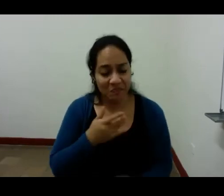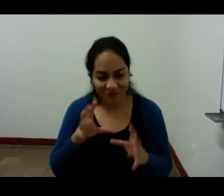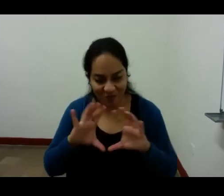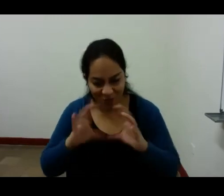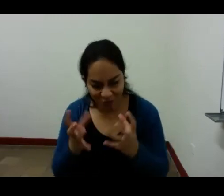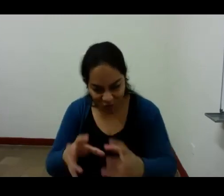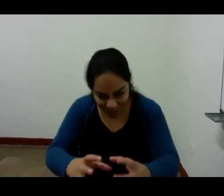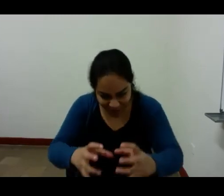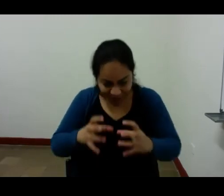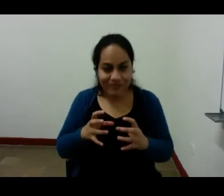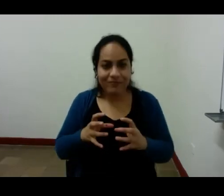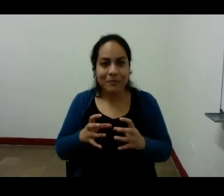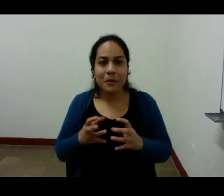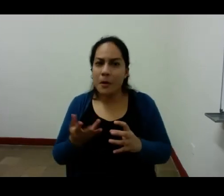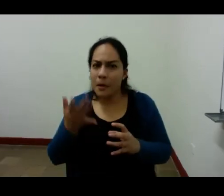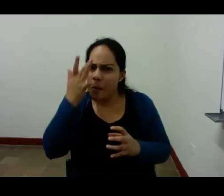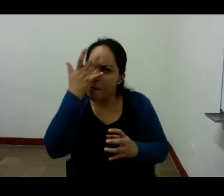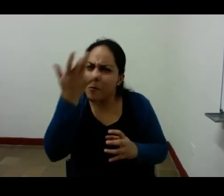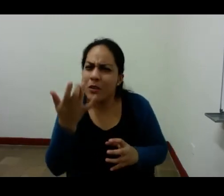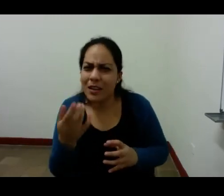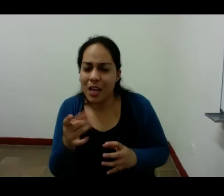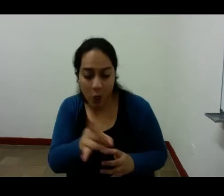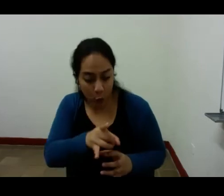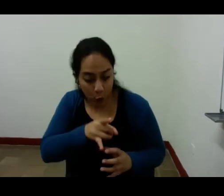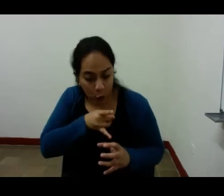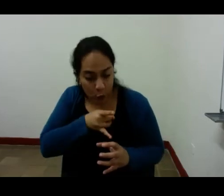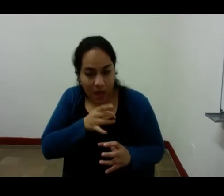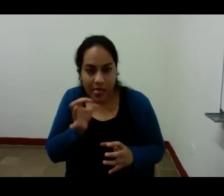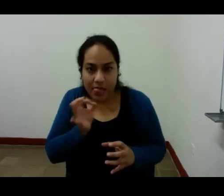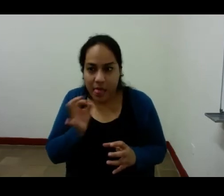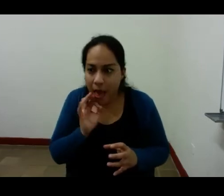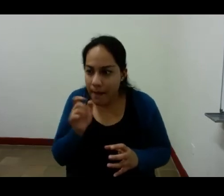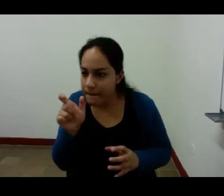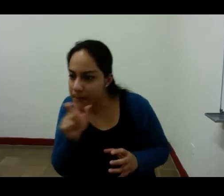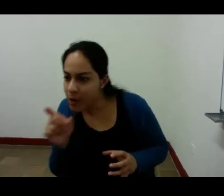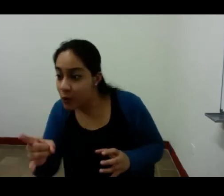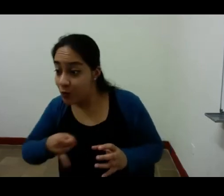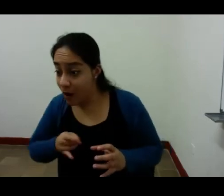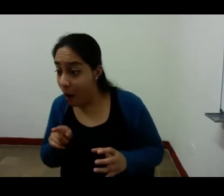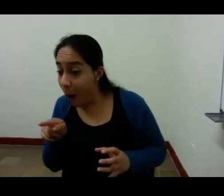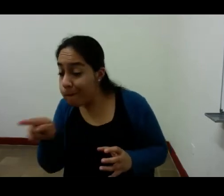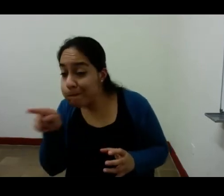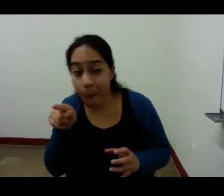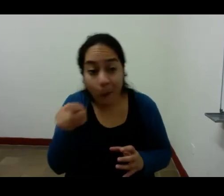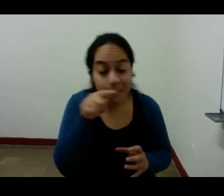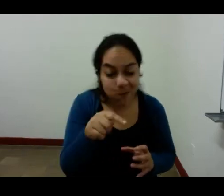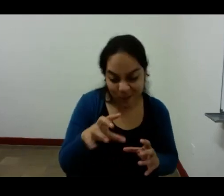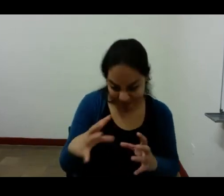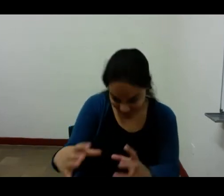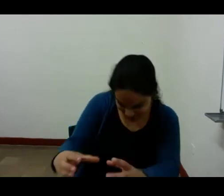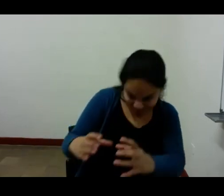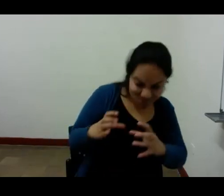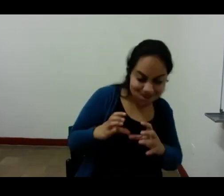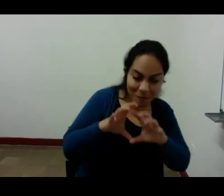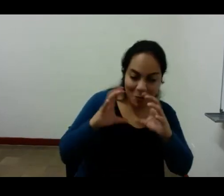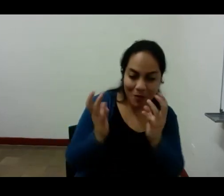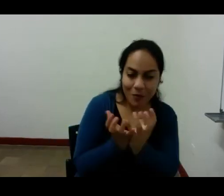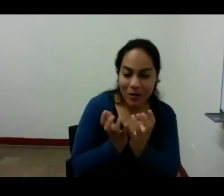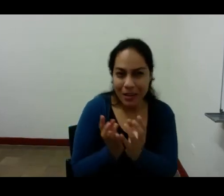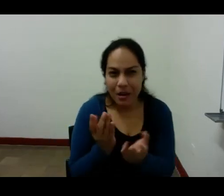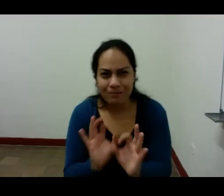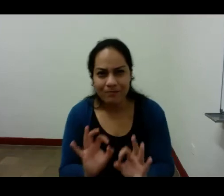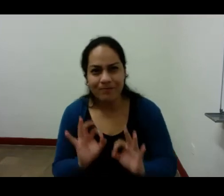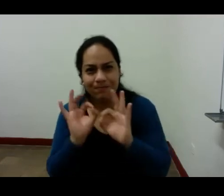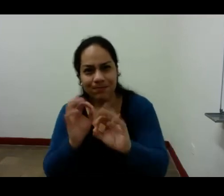porque lo que predomina en la acción de avasallar a los otros en la consecución del éxito y el